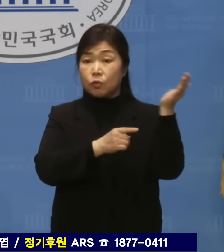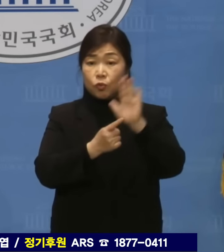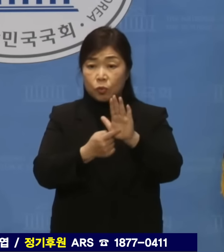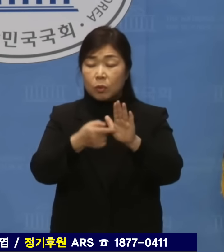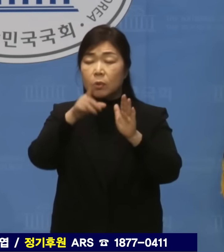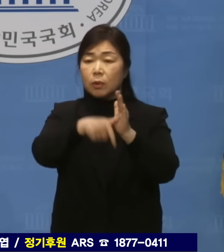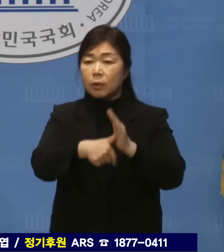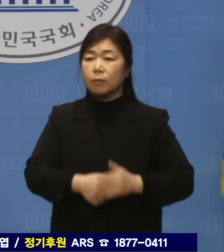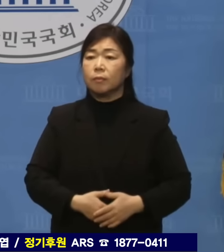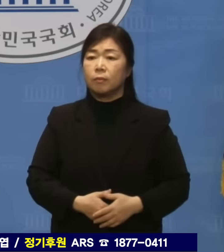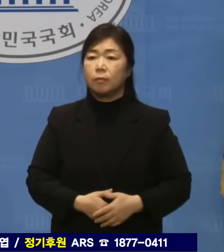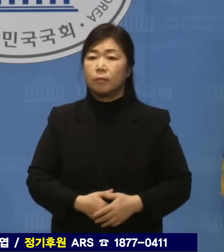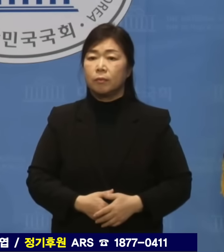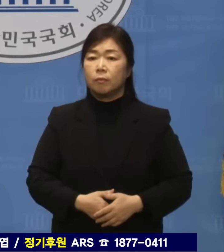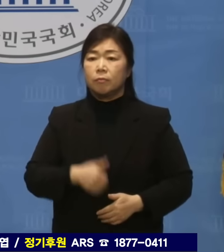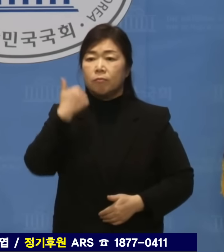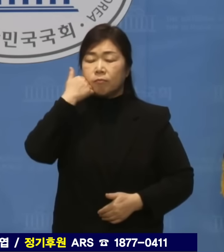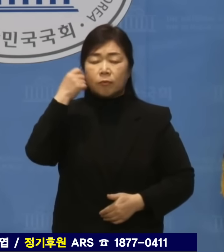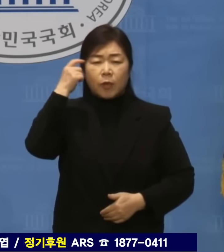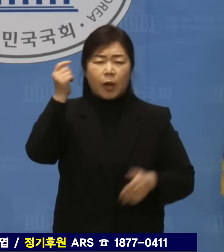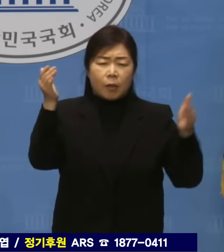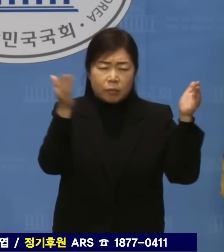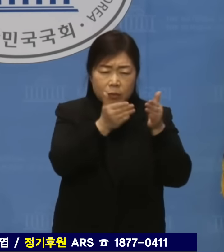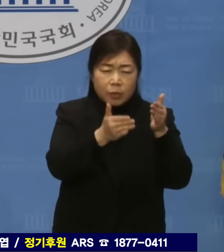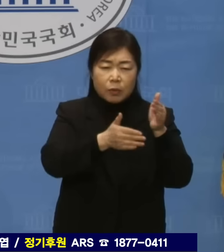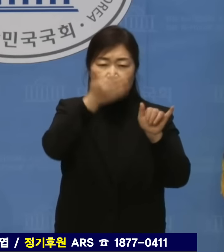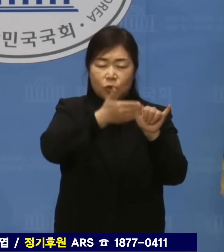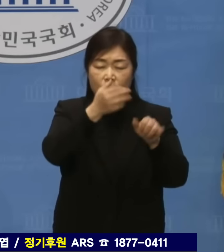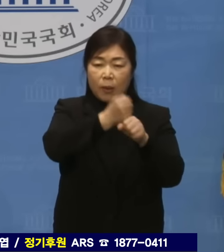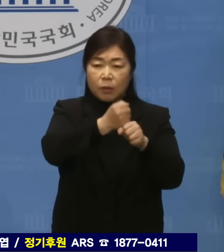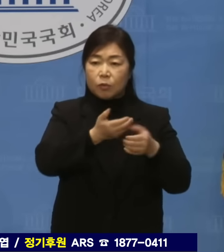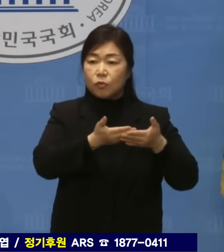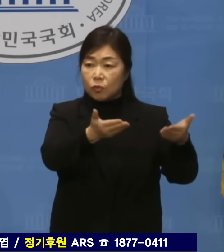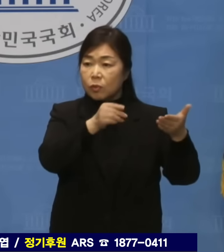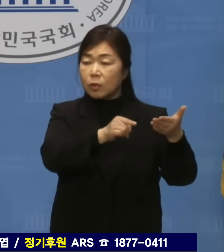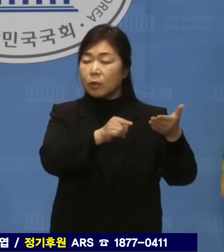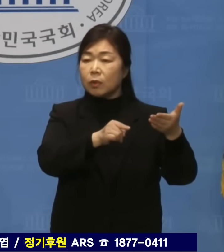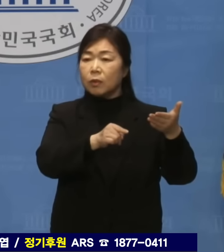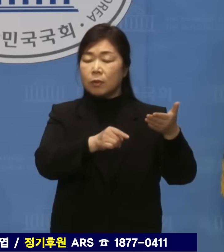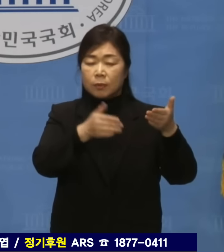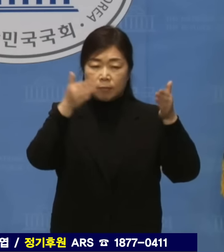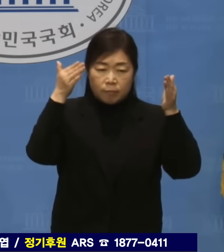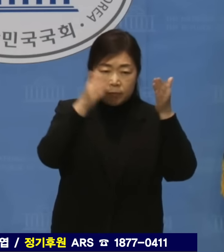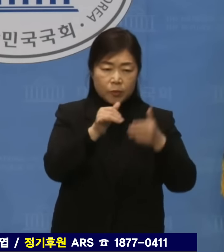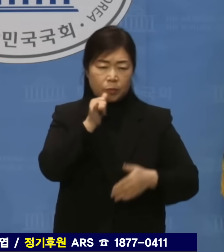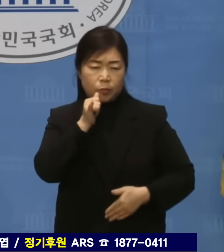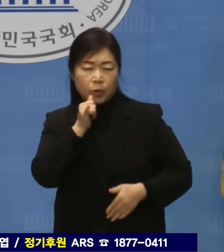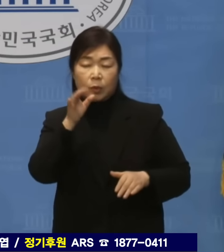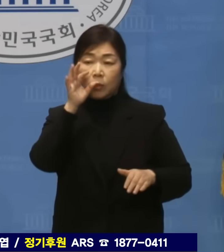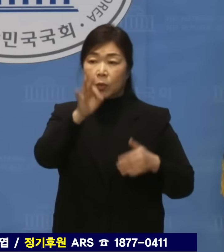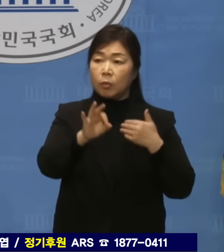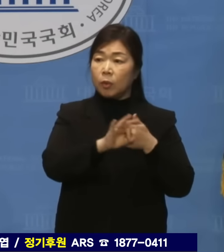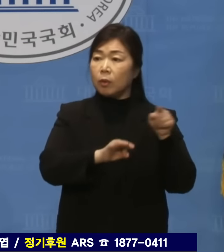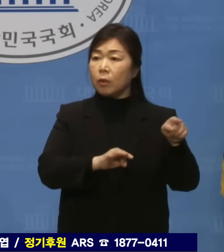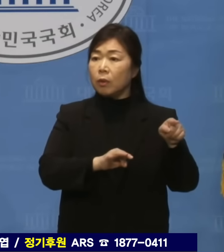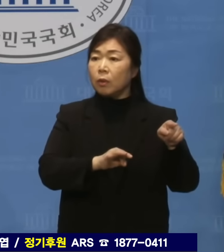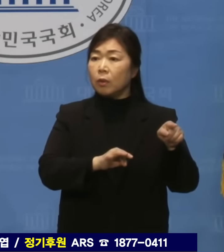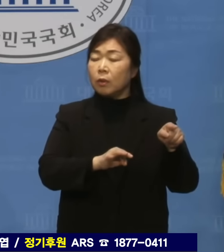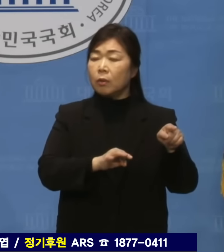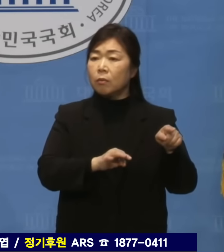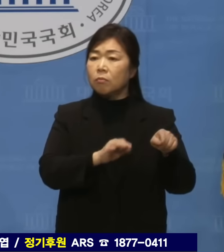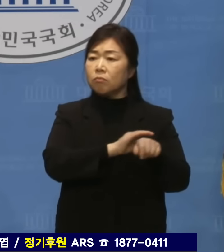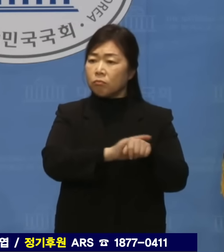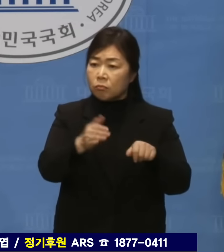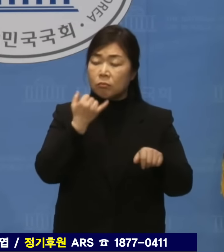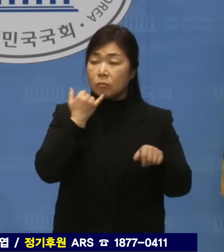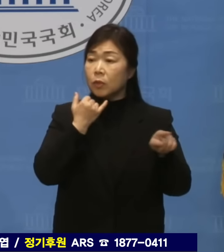심취한 윤석열 대통령의 아바타답게 극우 유튜버와 경쟁하려고 합니까? 더욱이